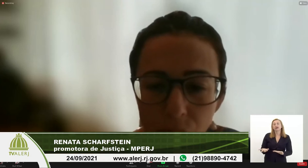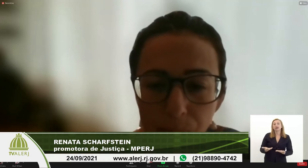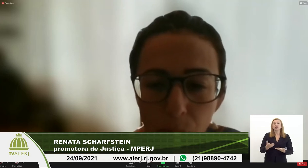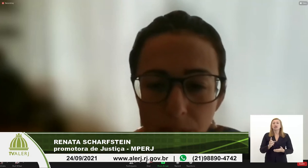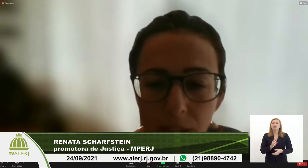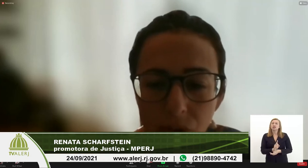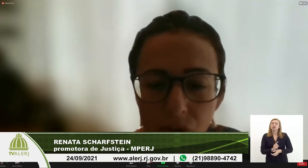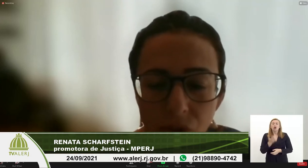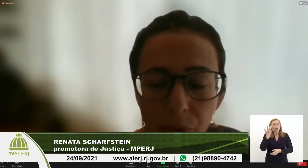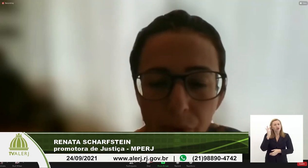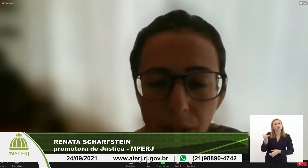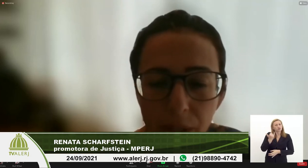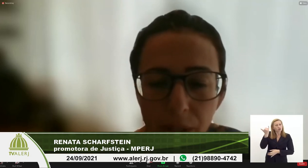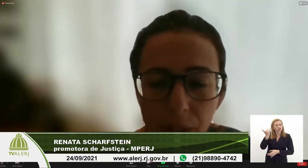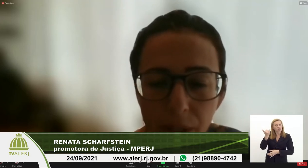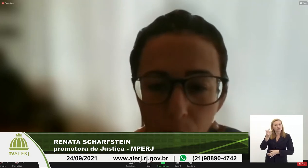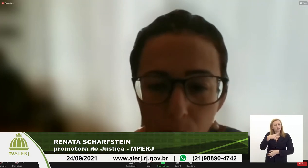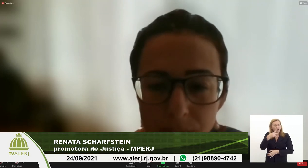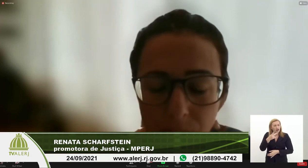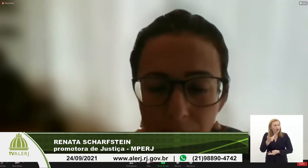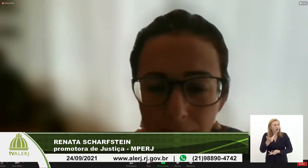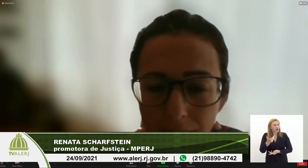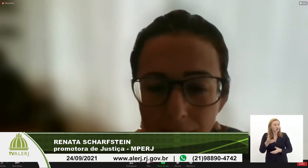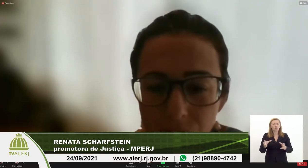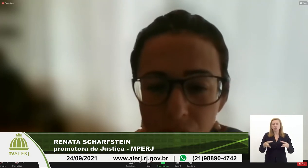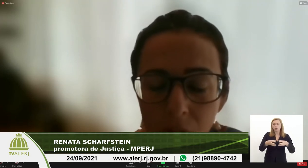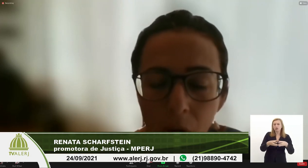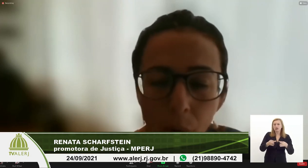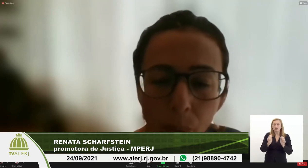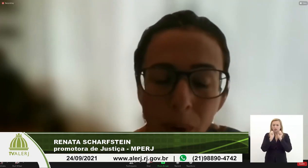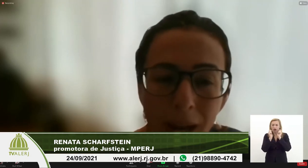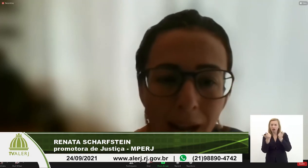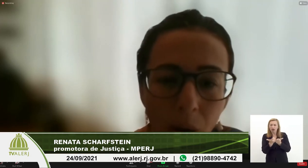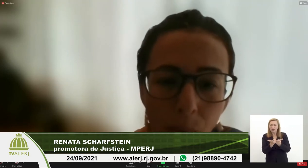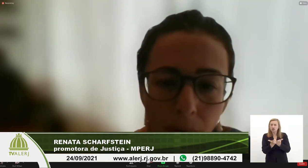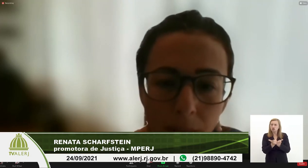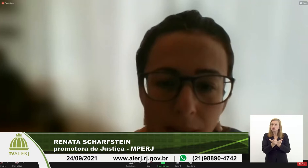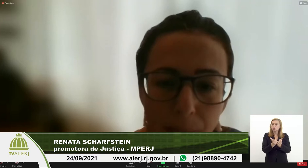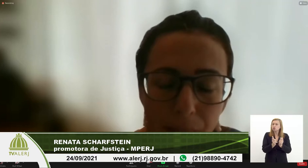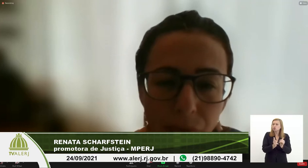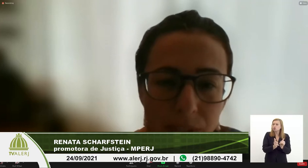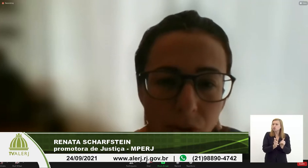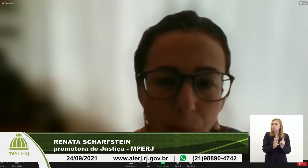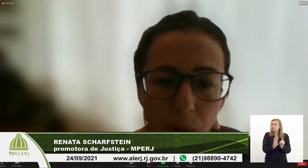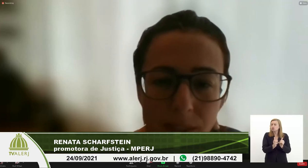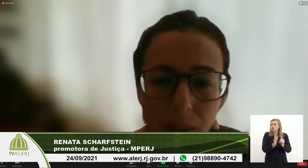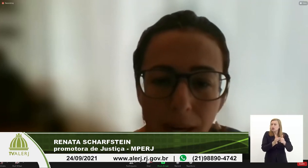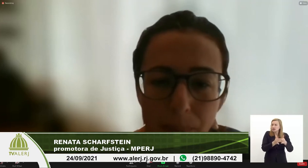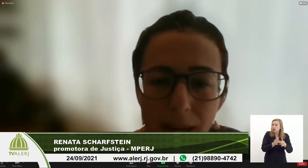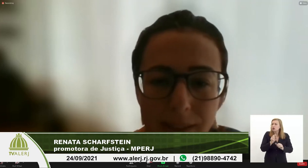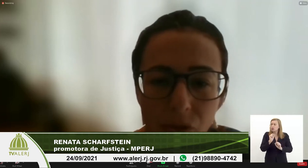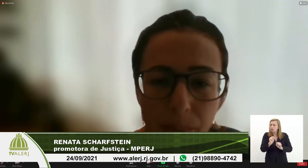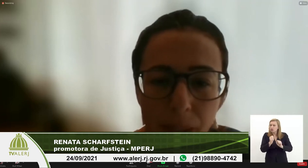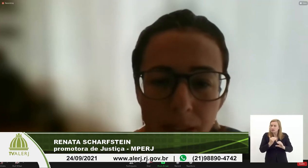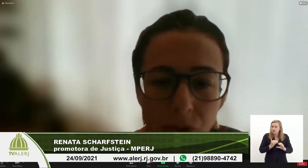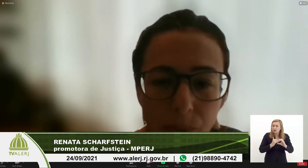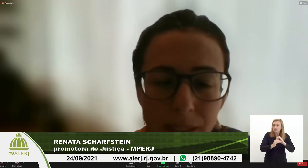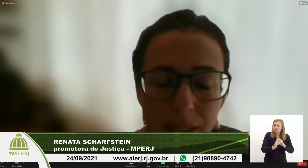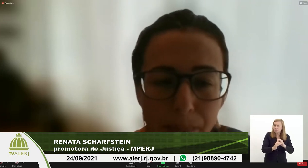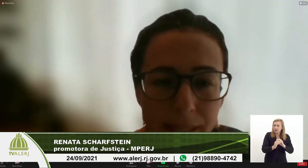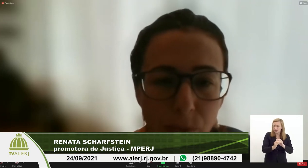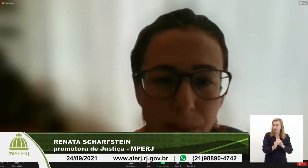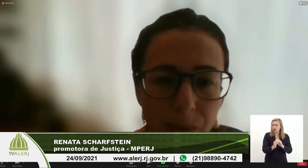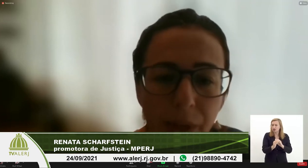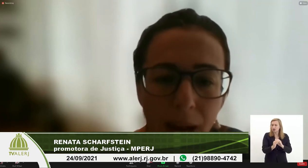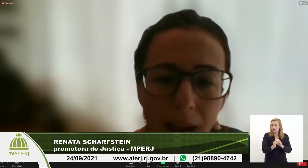ponto acho importante a gente afinar inclusive com a comissão da LERJ um canal né para que vocês possam encaminhar essas demandas